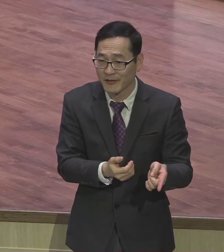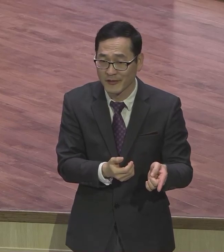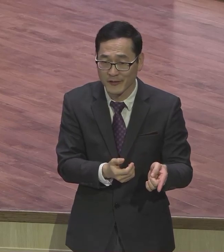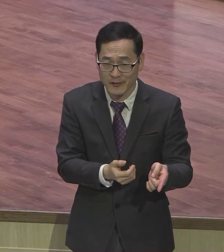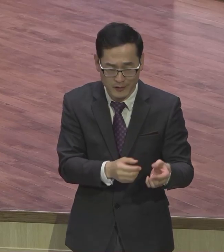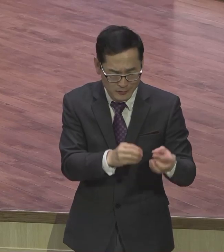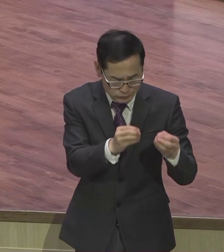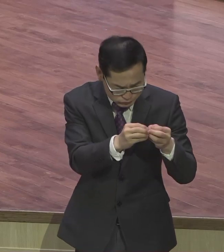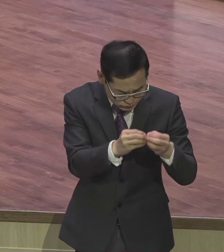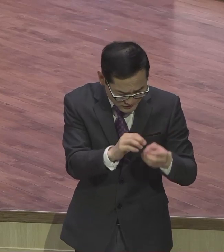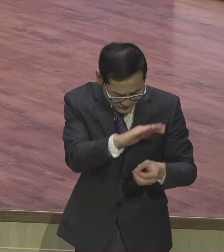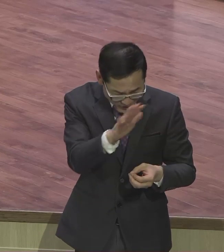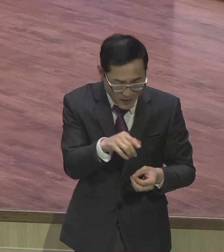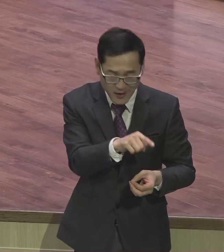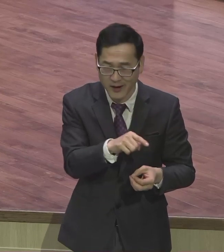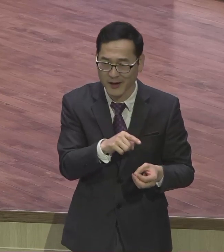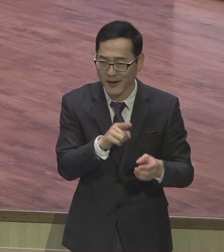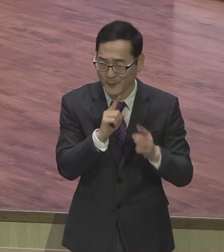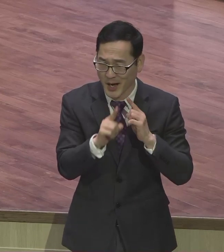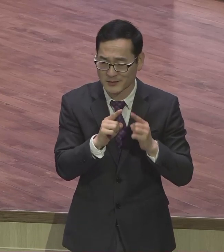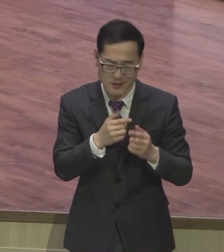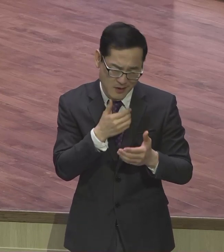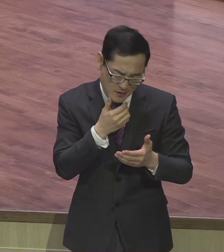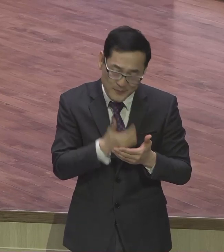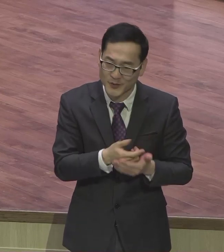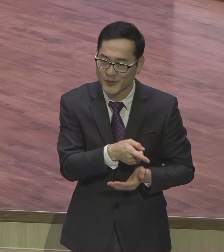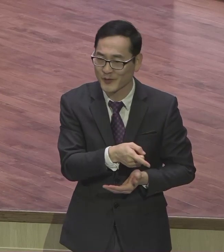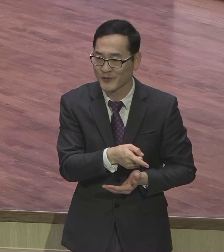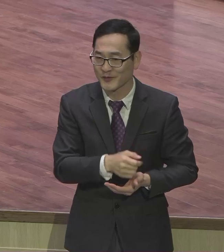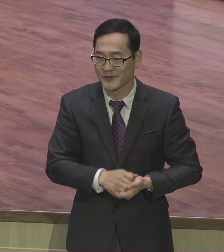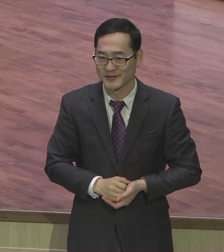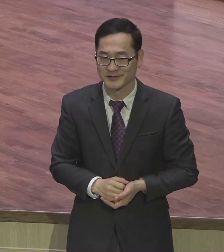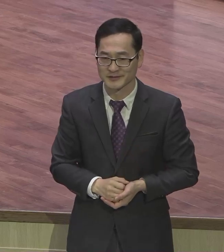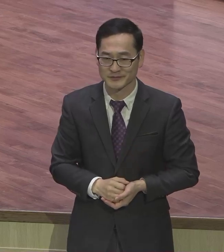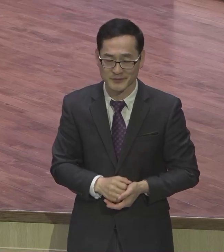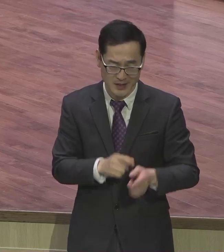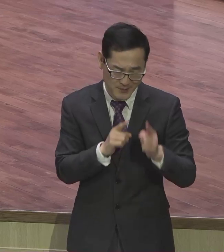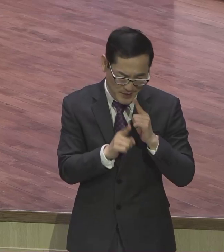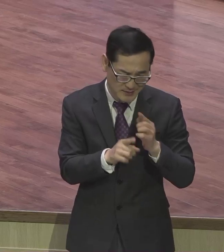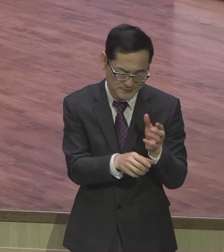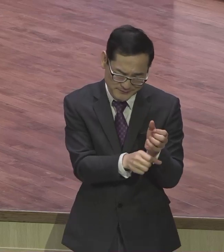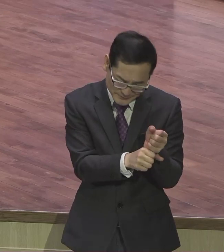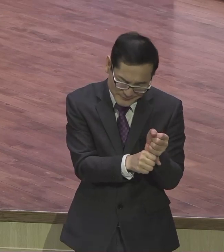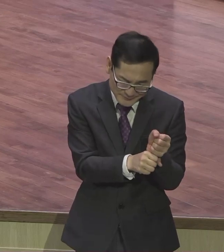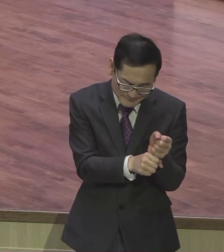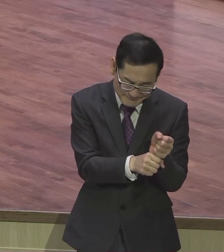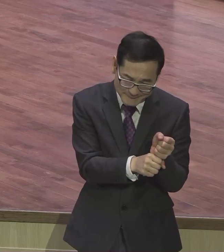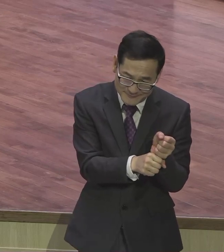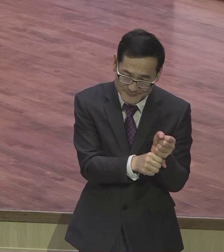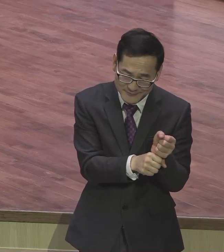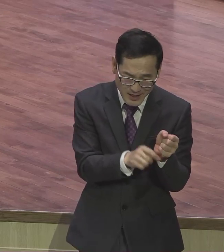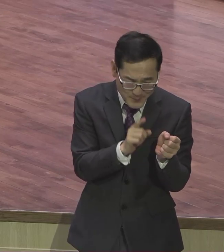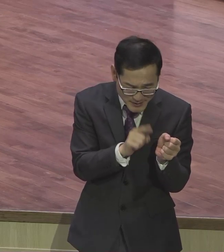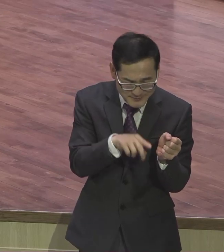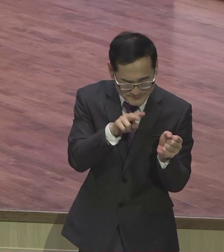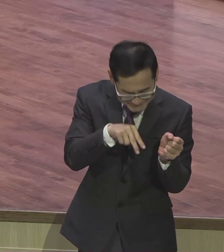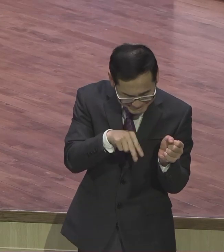빌리포스 말씀을 다 그렇게 붙잡고 그렇게 말씀을 가슴 속에